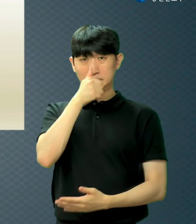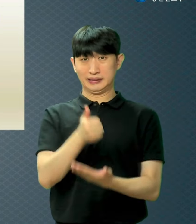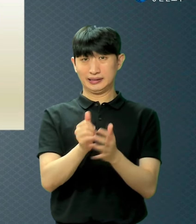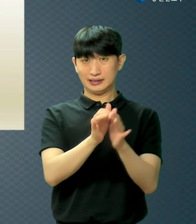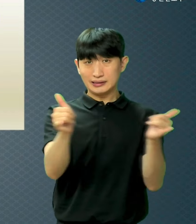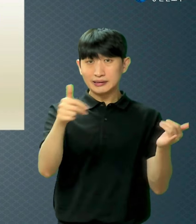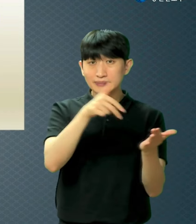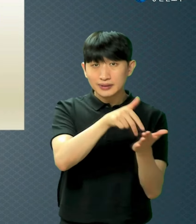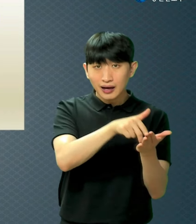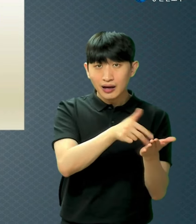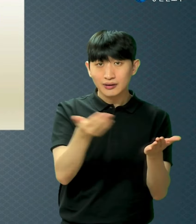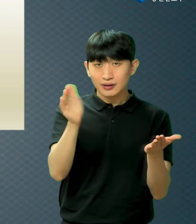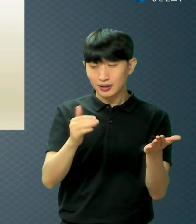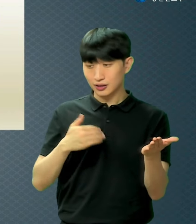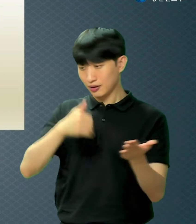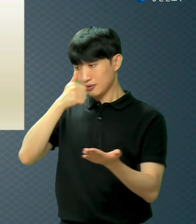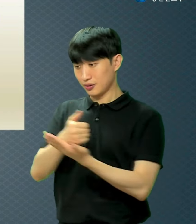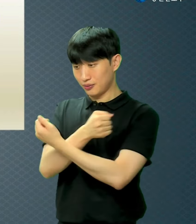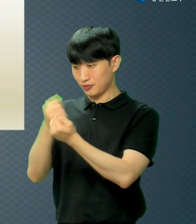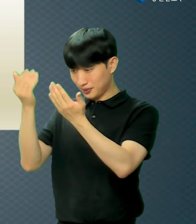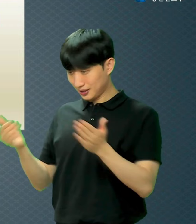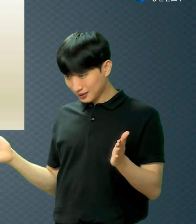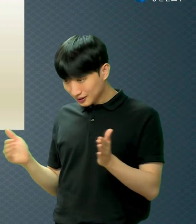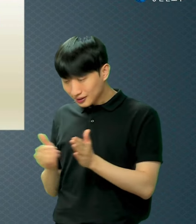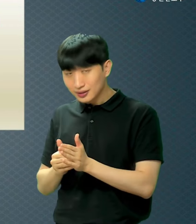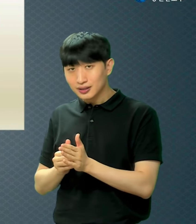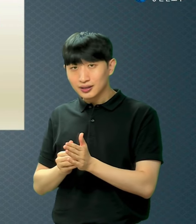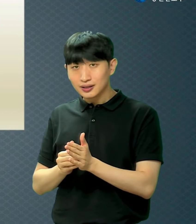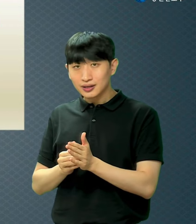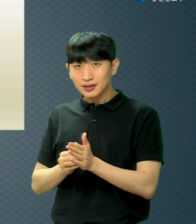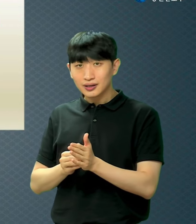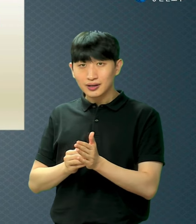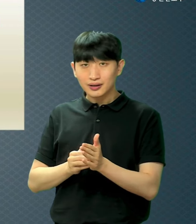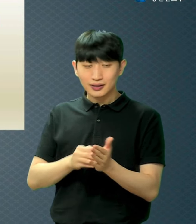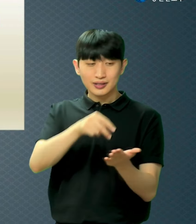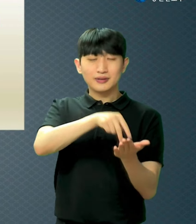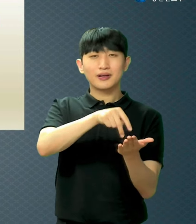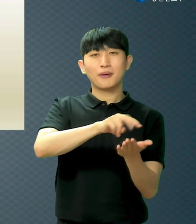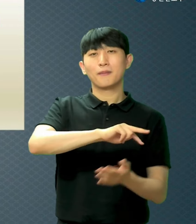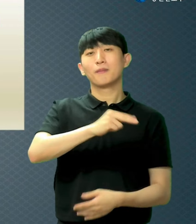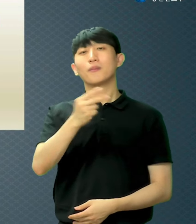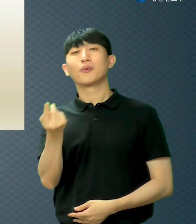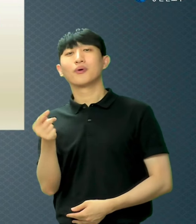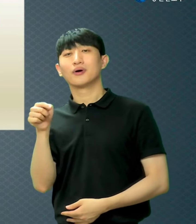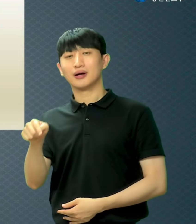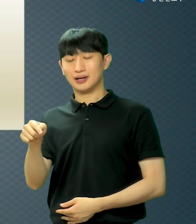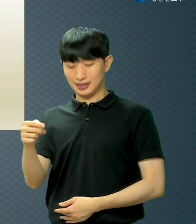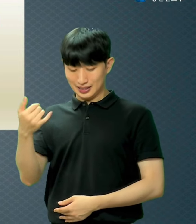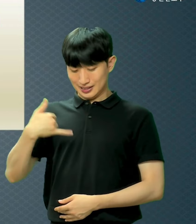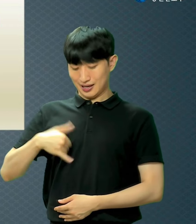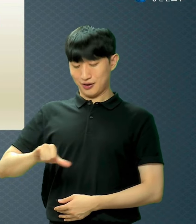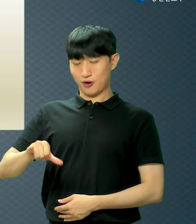하나님의 자녀가 되는데 그게 십자가를 통해서 이루어집니다